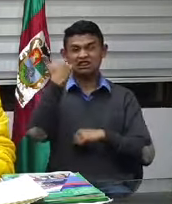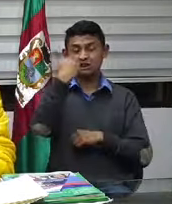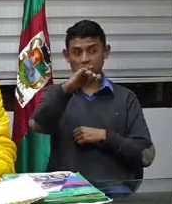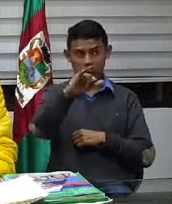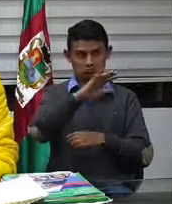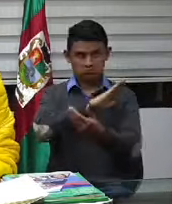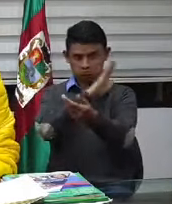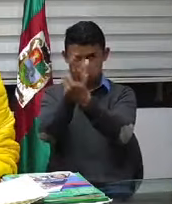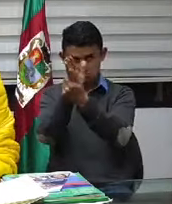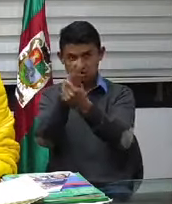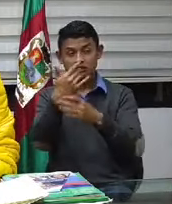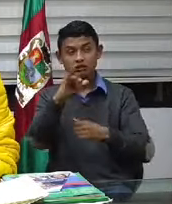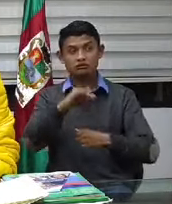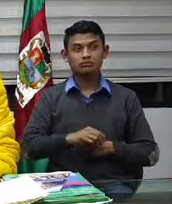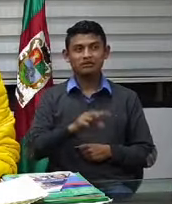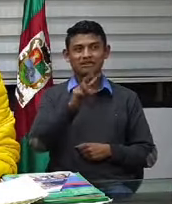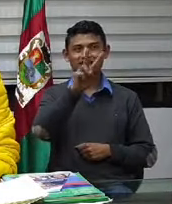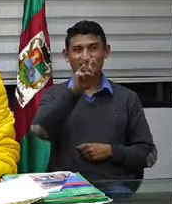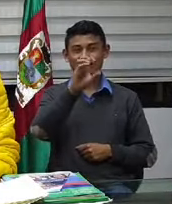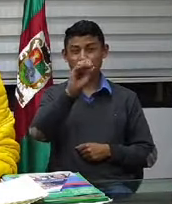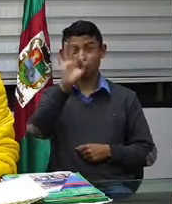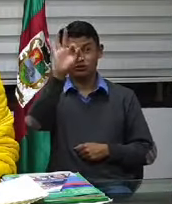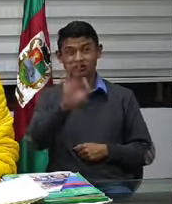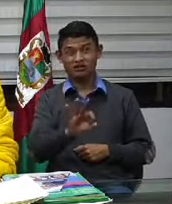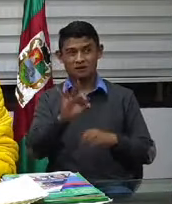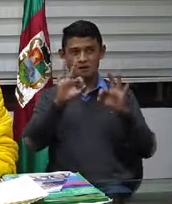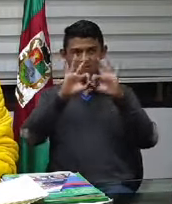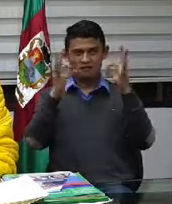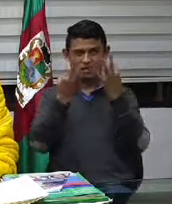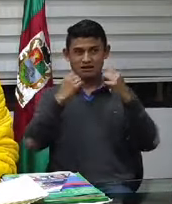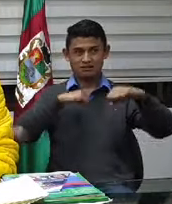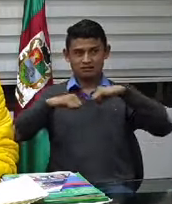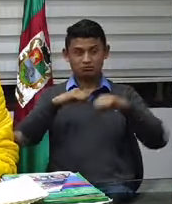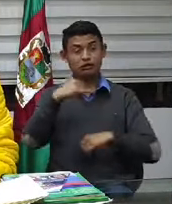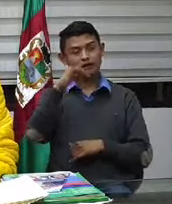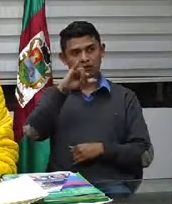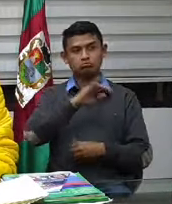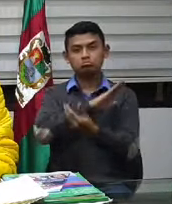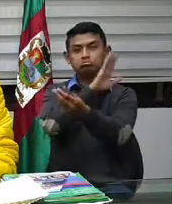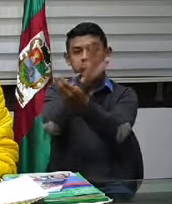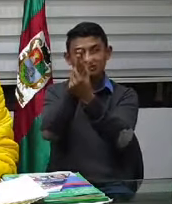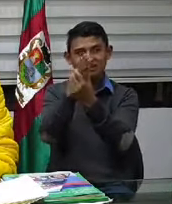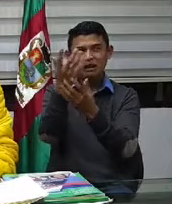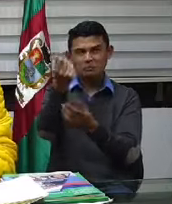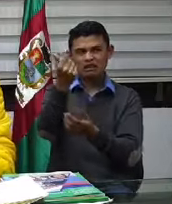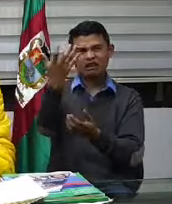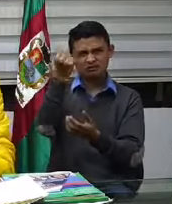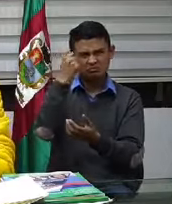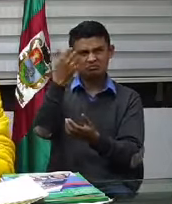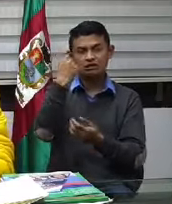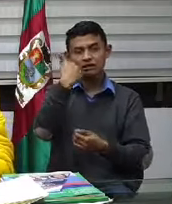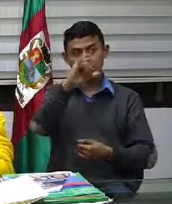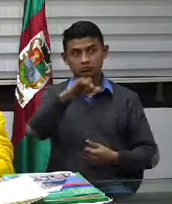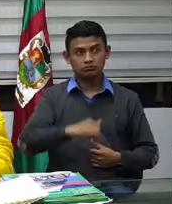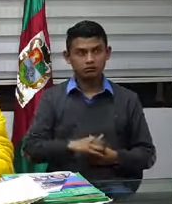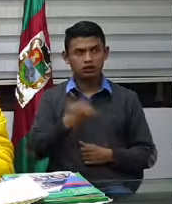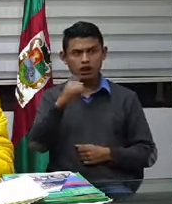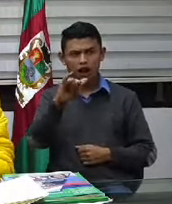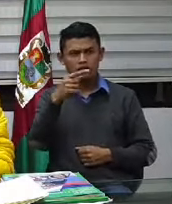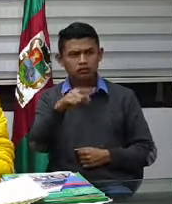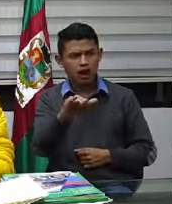Y el 70% de familias en acción también ya han hecho sus cobros. O sea, la mayoría